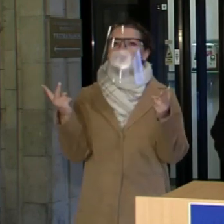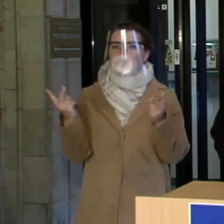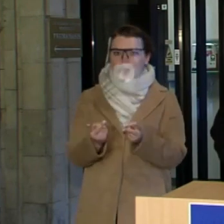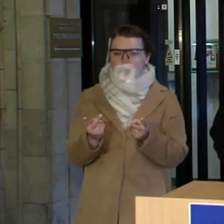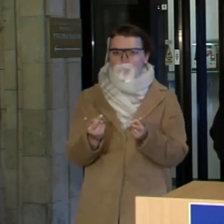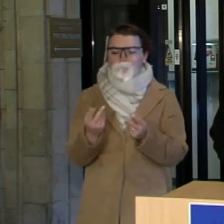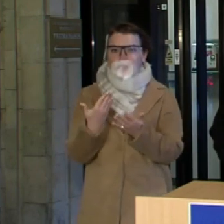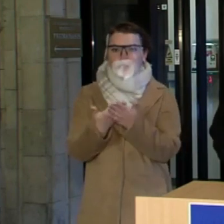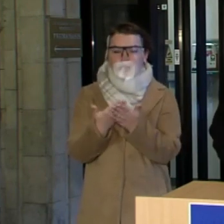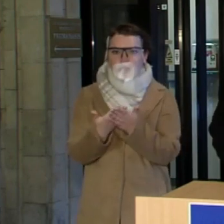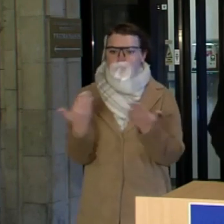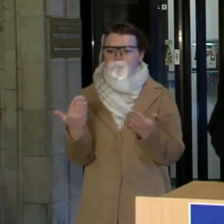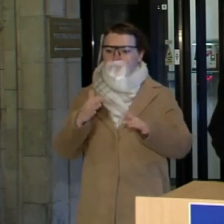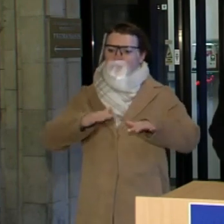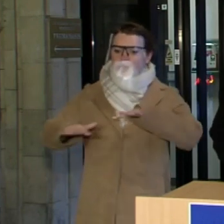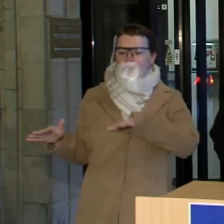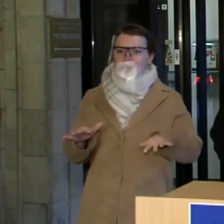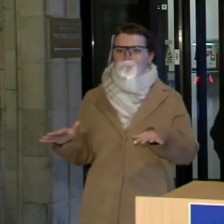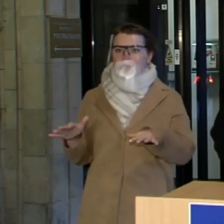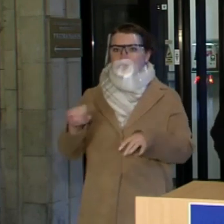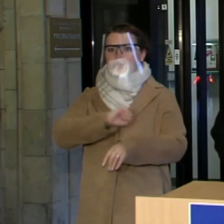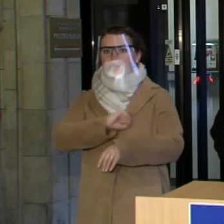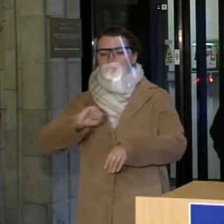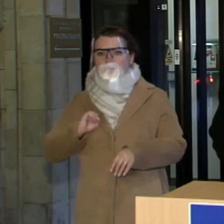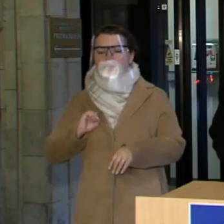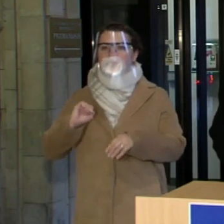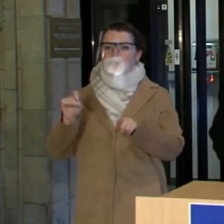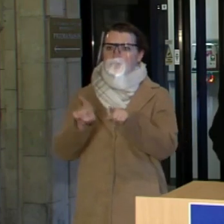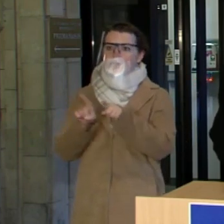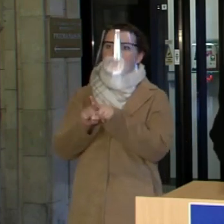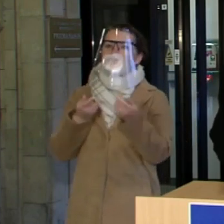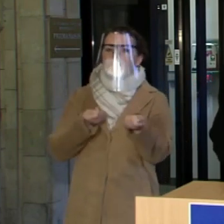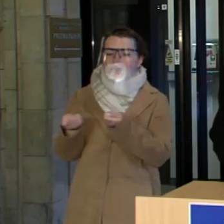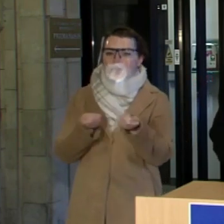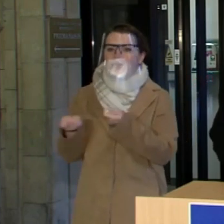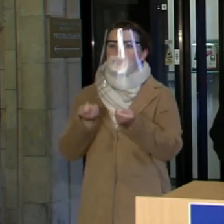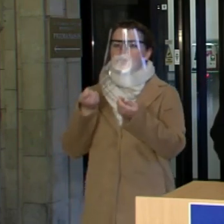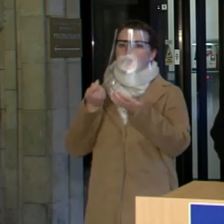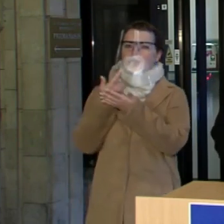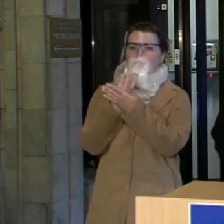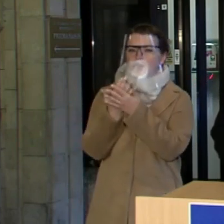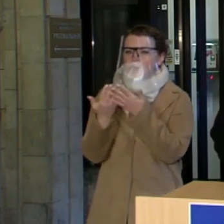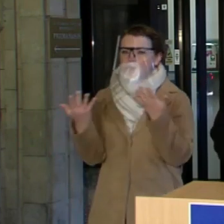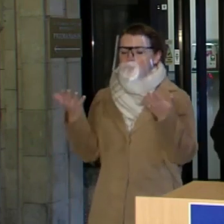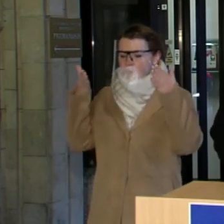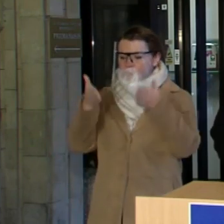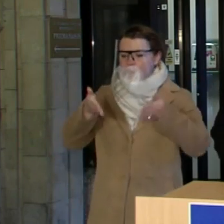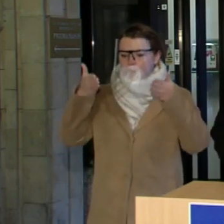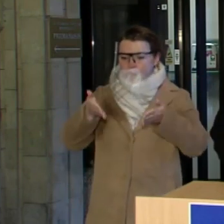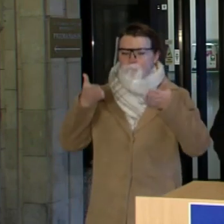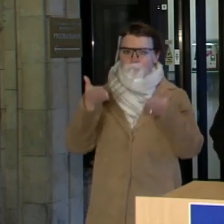sustiguoti veiklą tiek medicininę, tiek vadybinę, tiek logistinę, tiek visomis kitomis